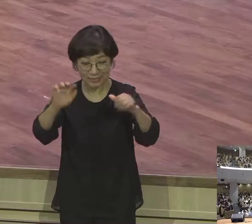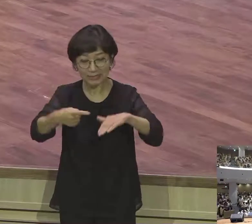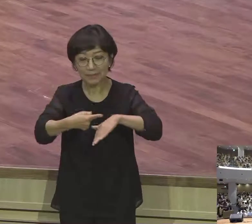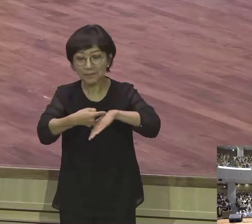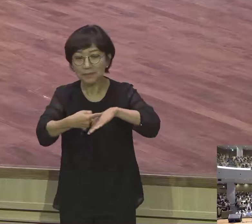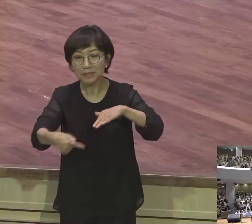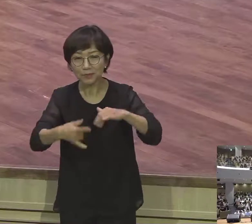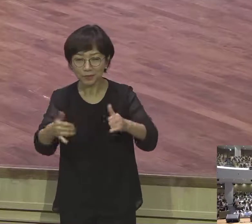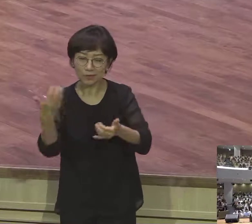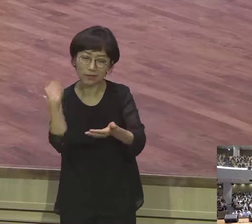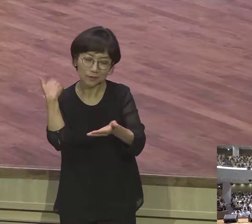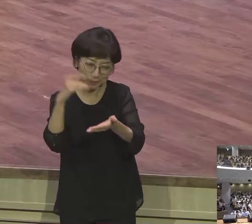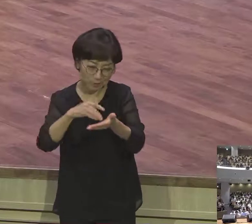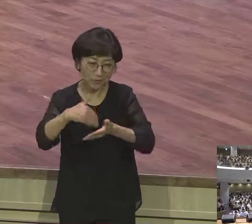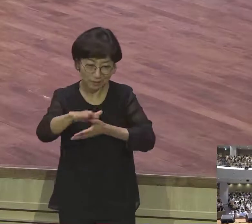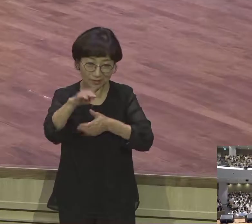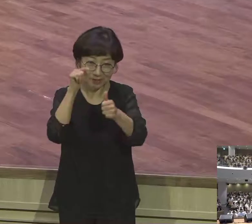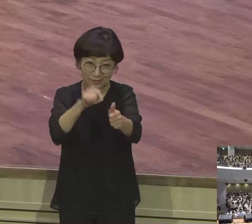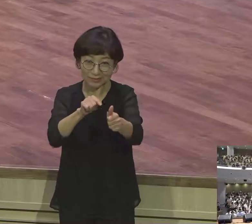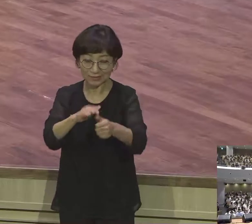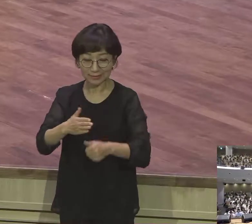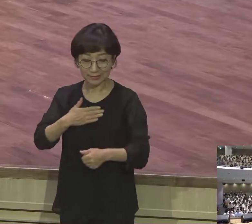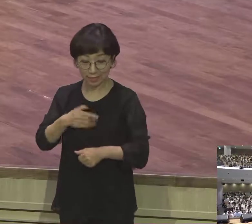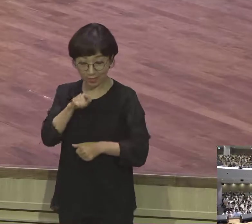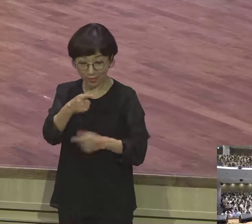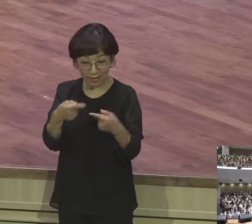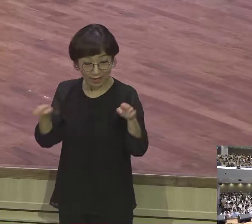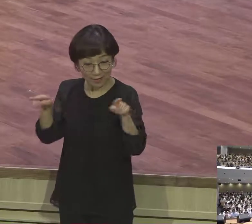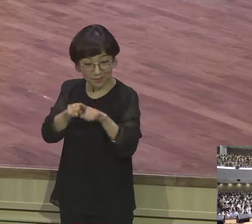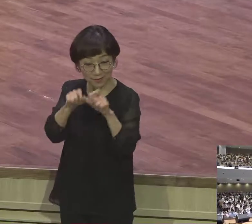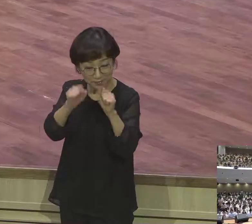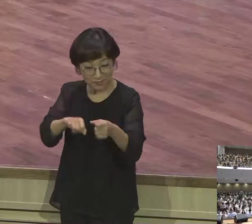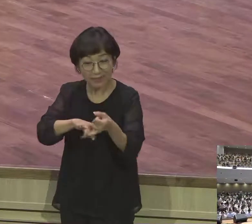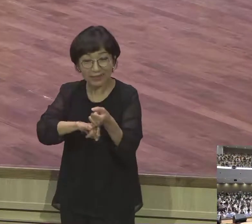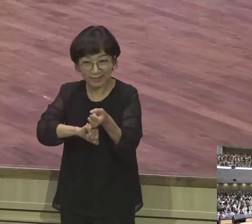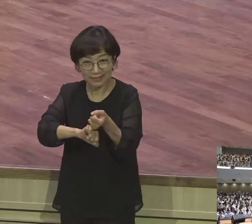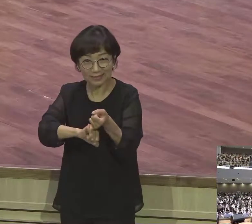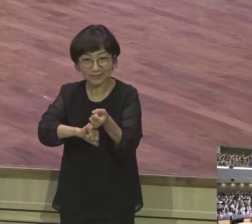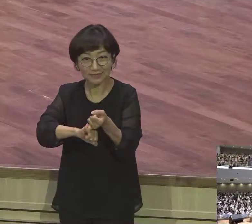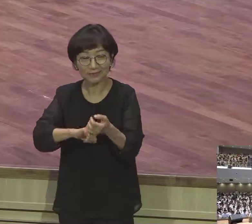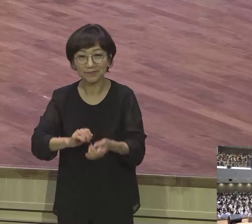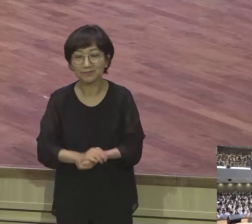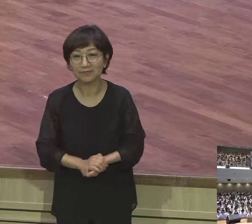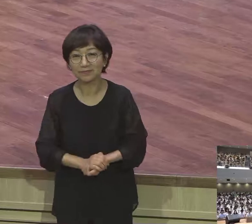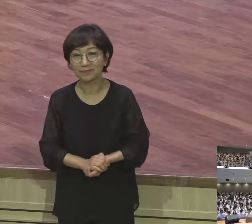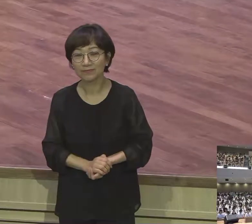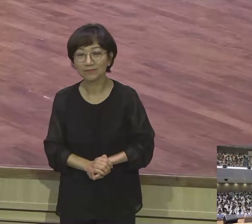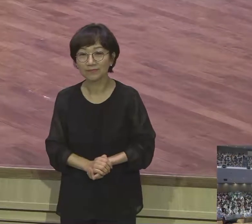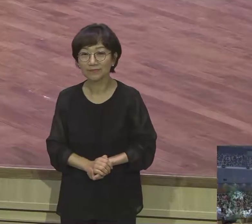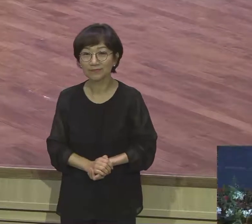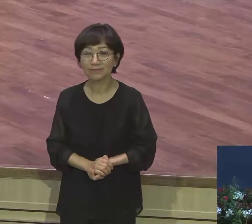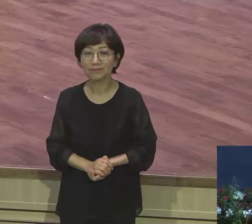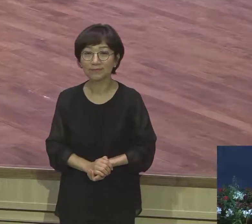내가 너와 함께 있으리라 하신지라 이런 하나님의 이 말씀이